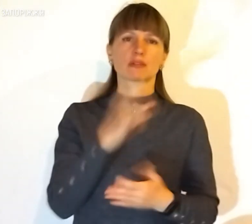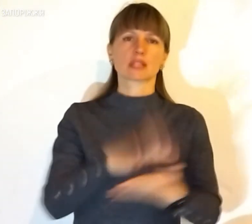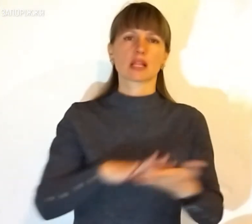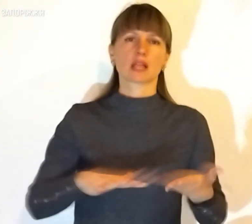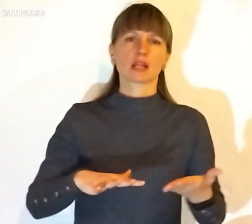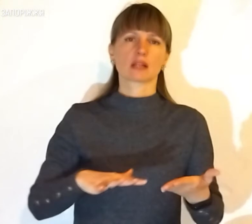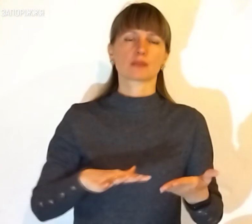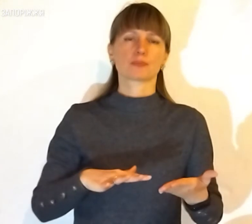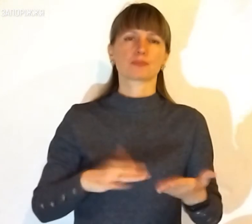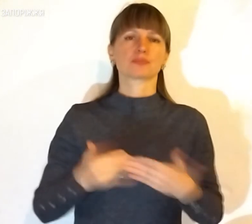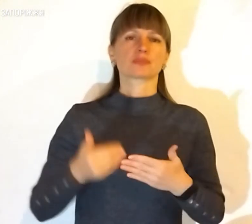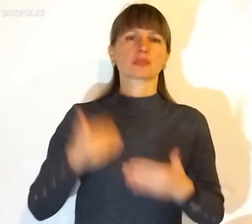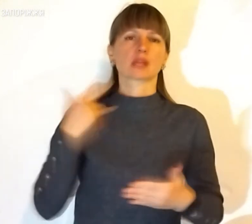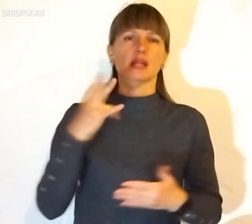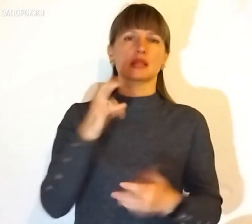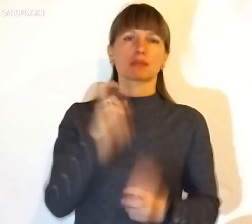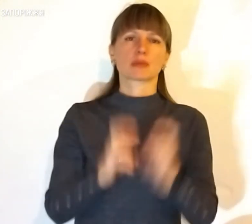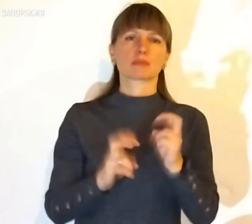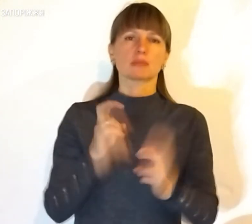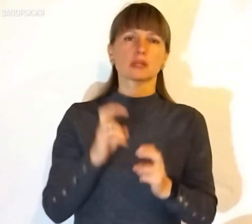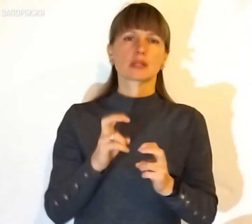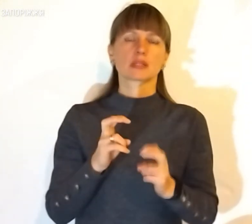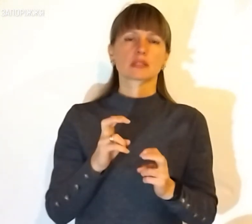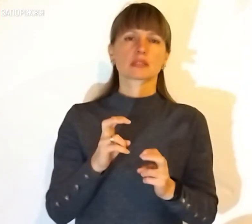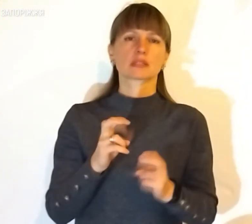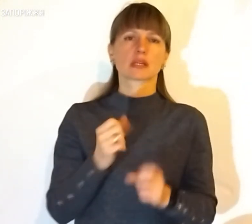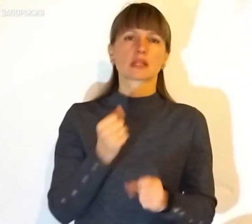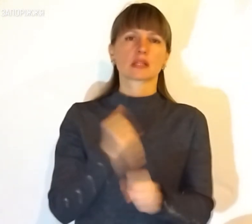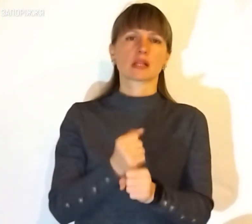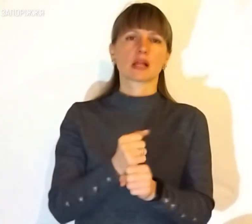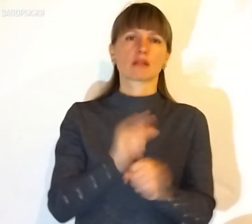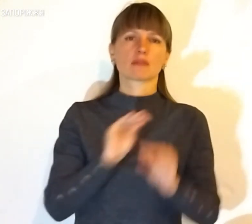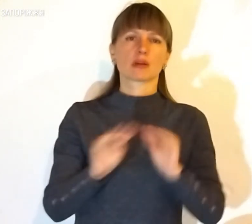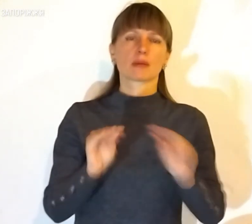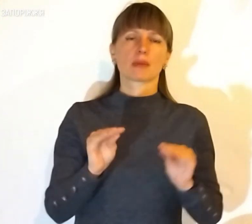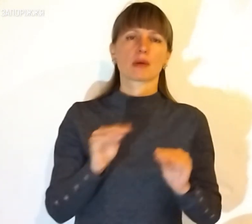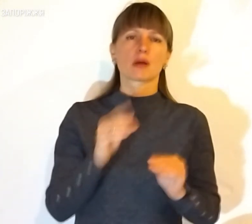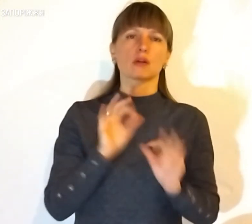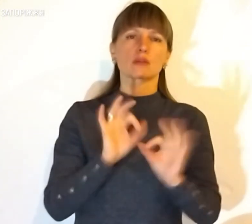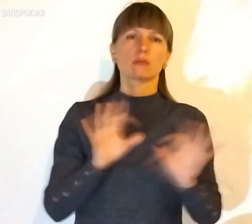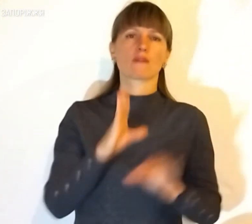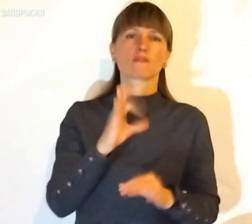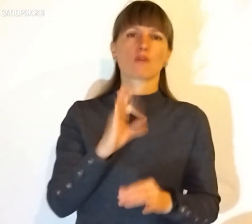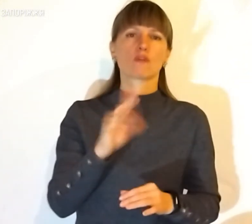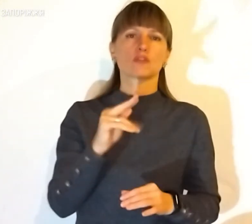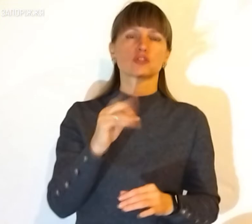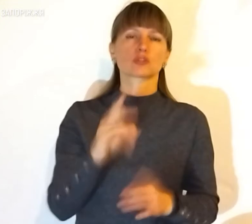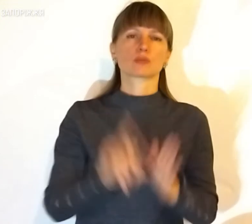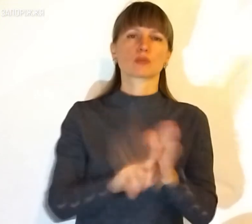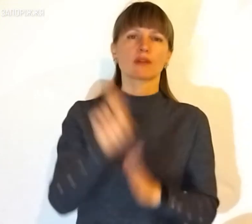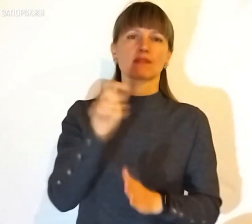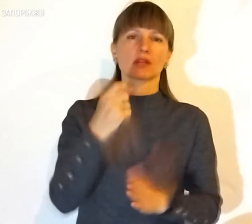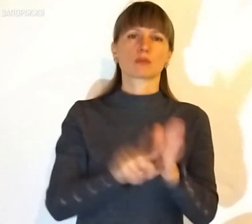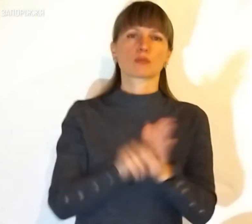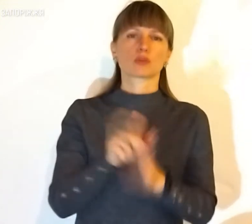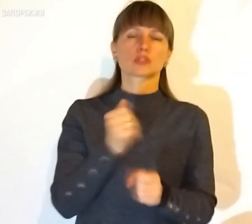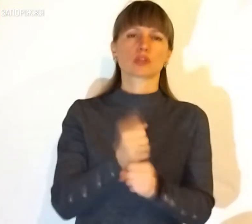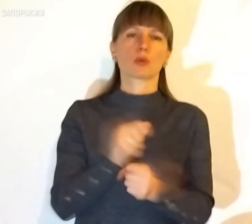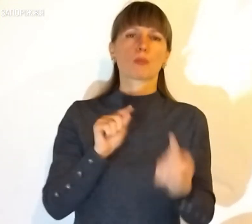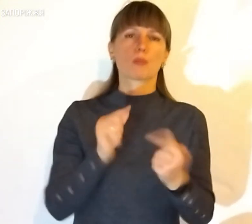в сюжеті. Раніше на підприємстві займався виготовленням меблів, розповідає Геннадій Вовченко. З початком війни почали робити протитанкові